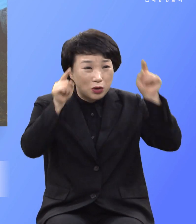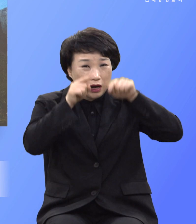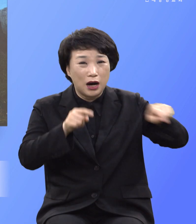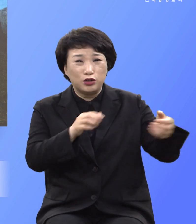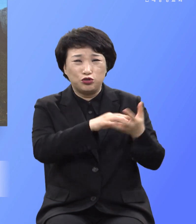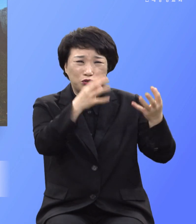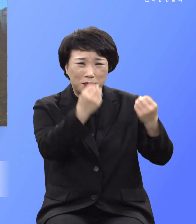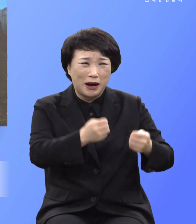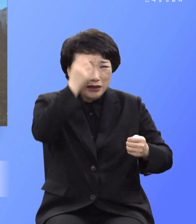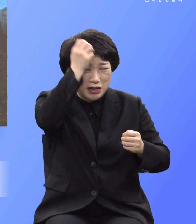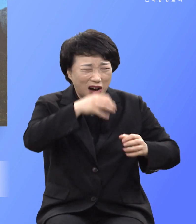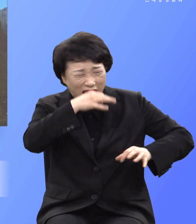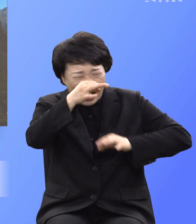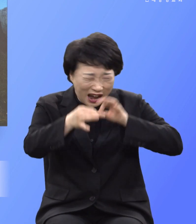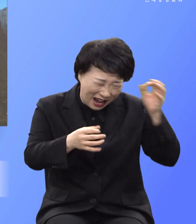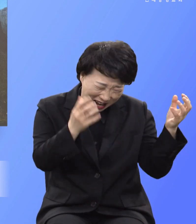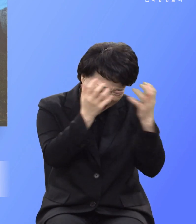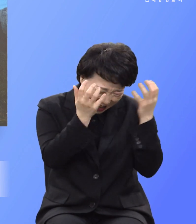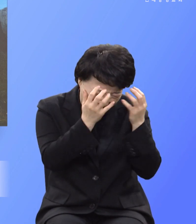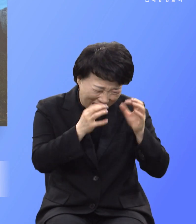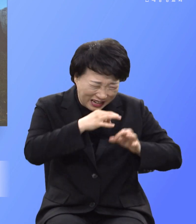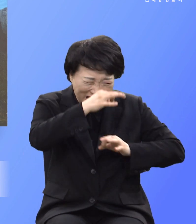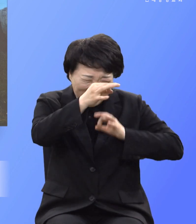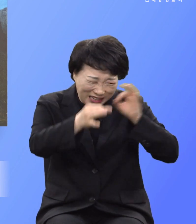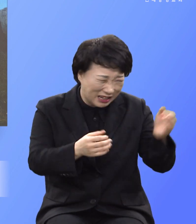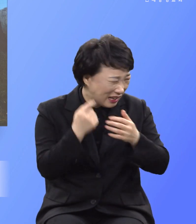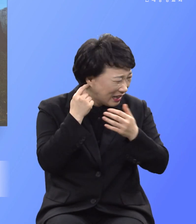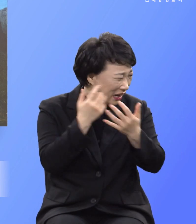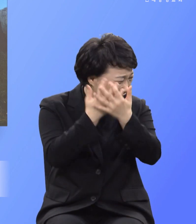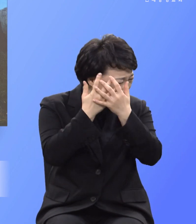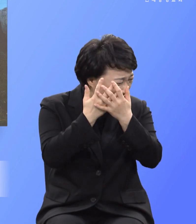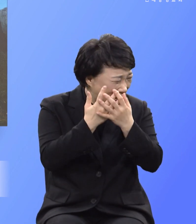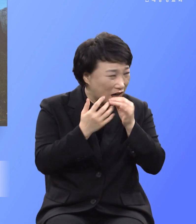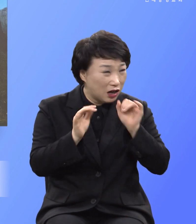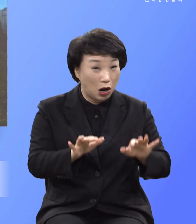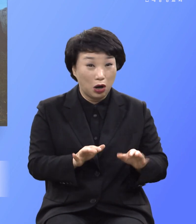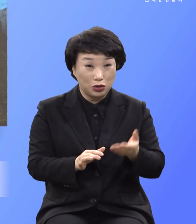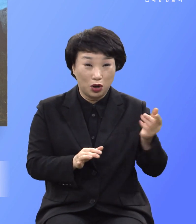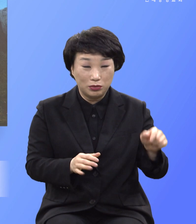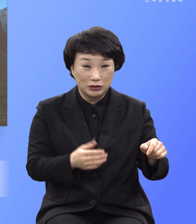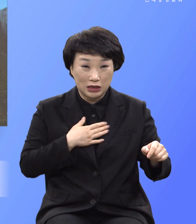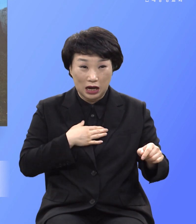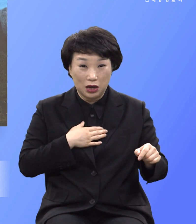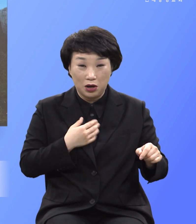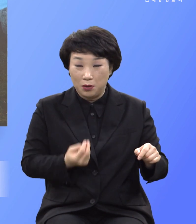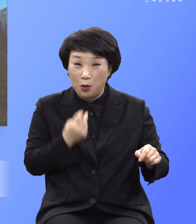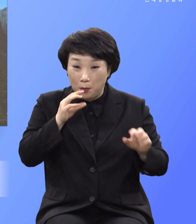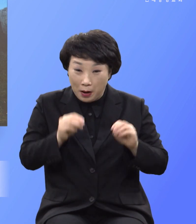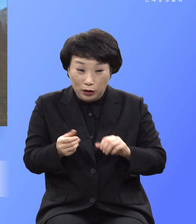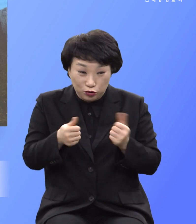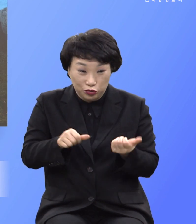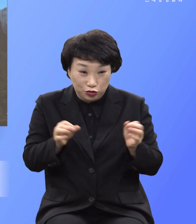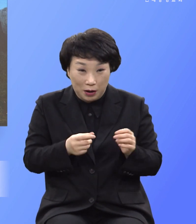아우성 치는 소리가 막 들립니다 금세 나도 목숨이 끝나면 거기 가야 합니다